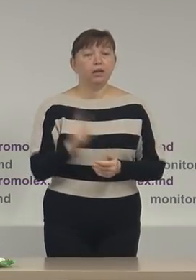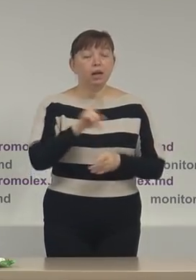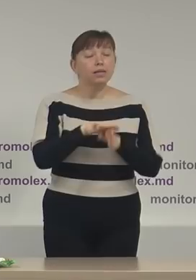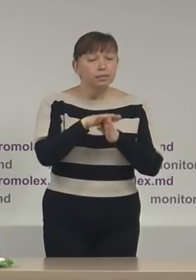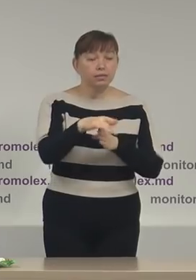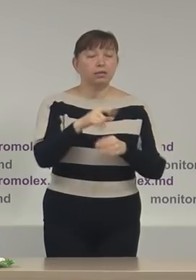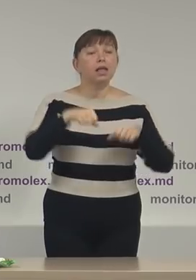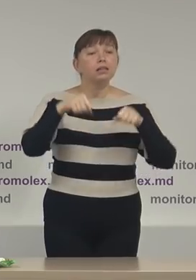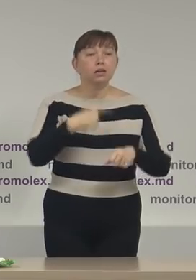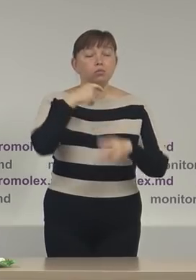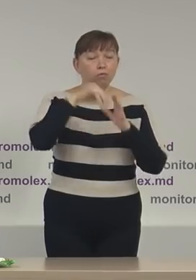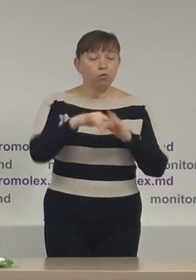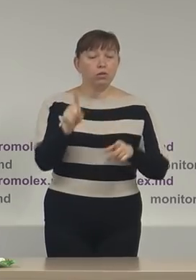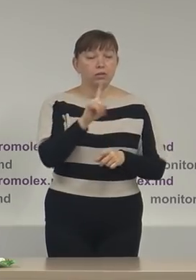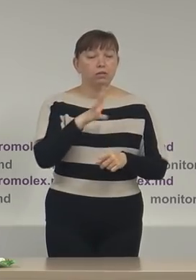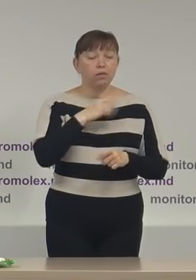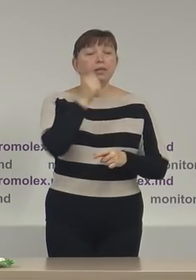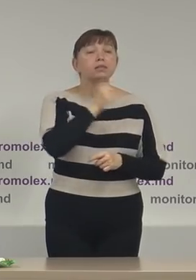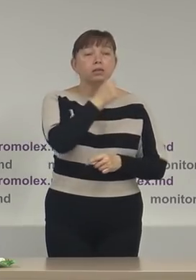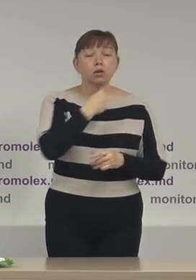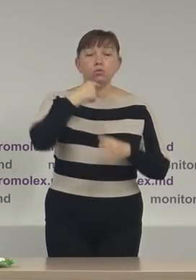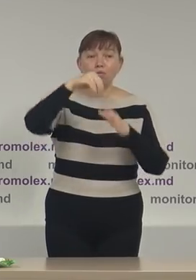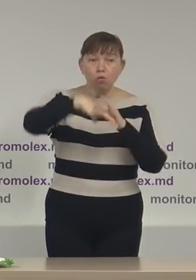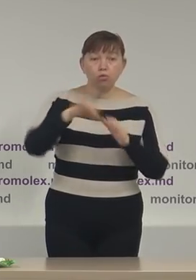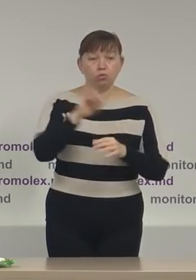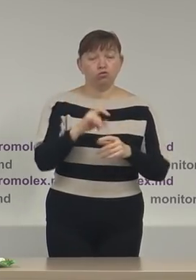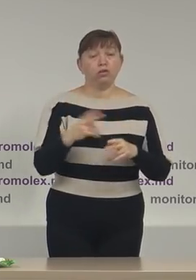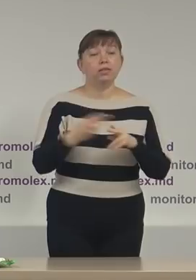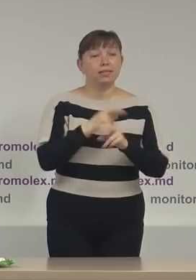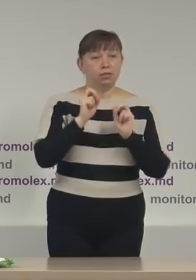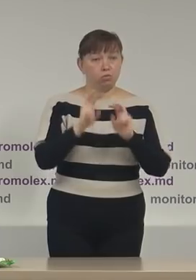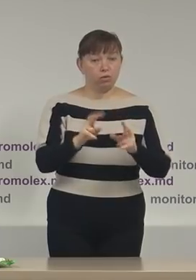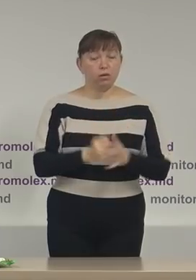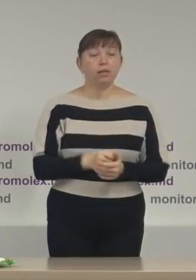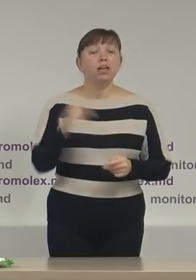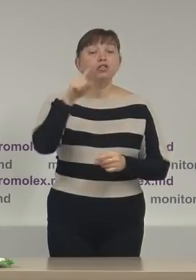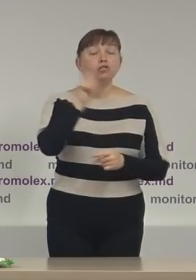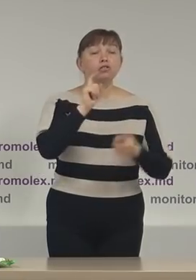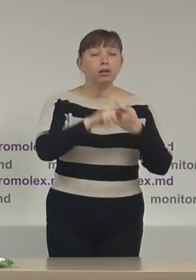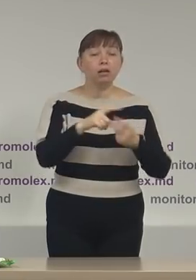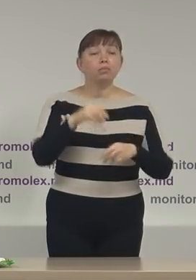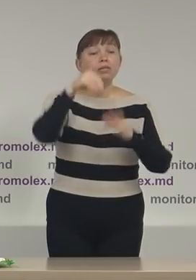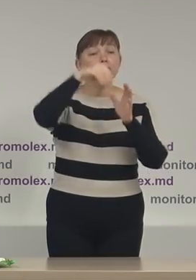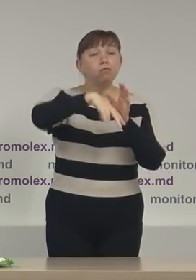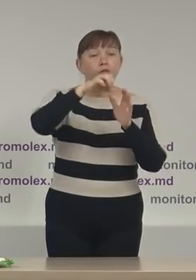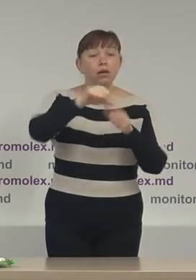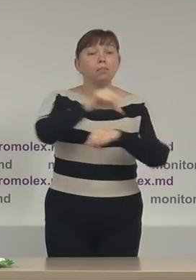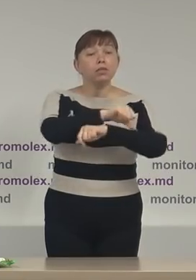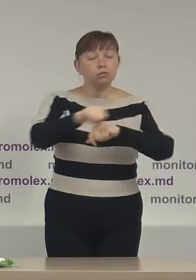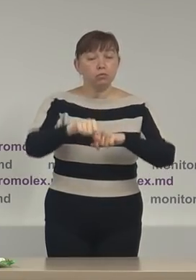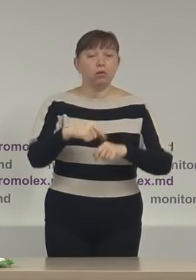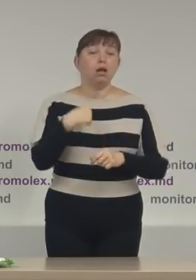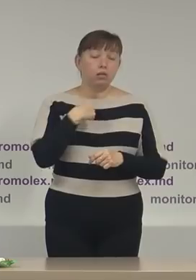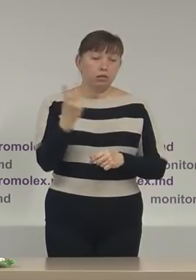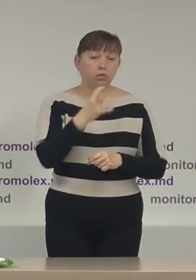condiții de securitate și secretul votului. În ceea privește votarea peste hotarele țării, aici trebuie să atestăm potrivit